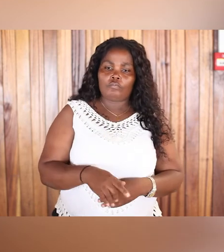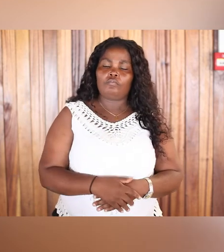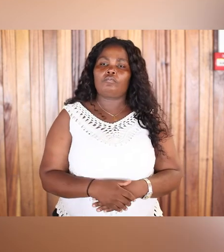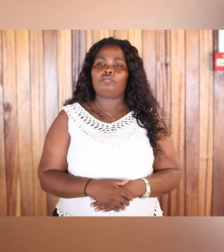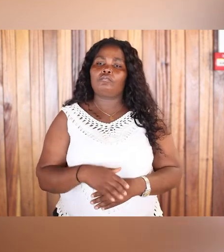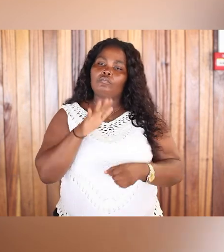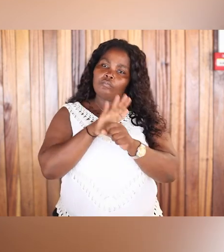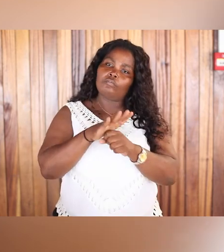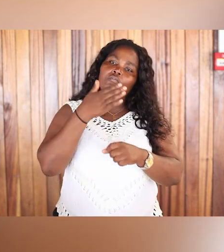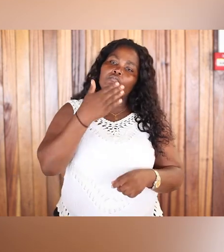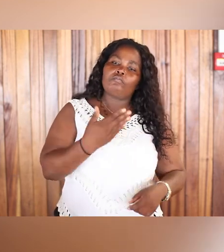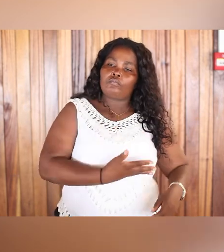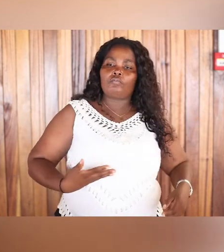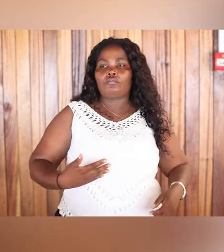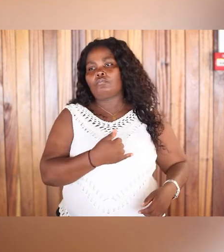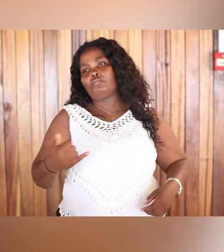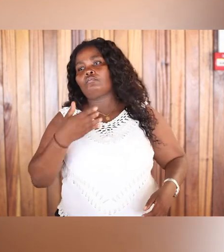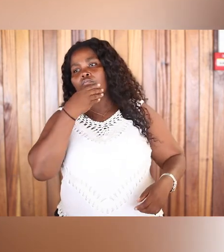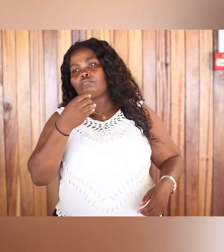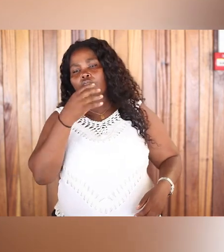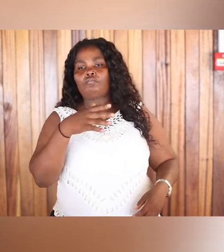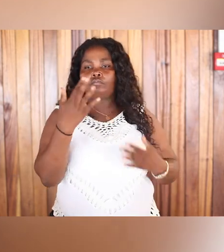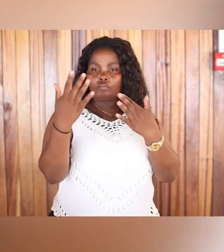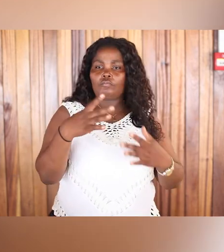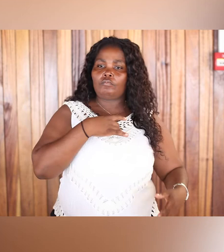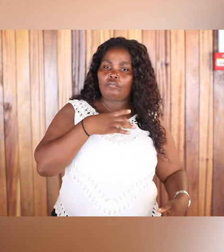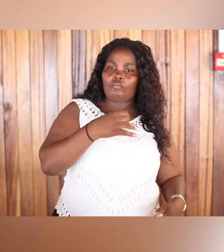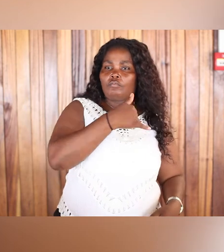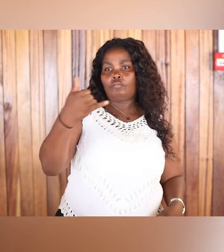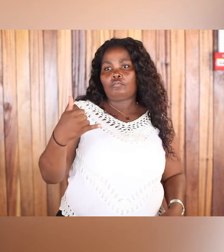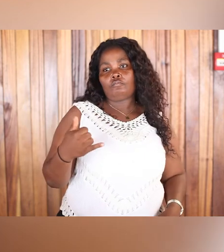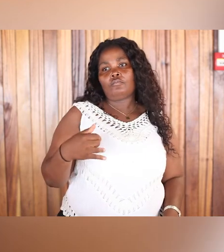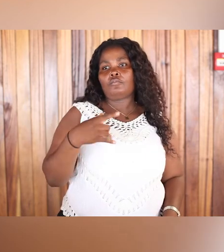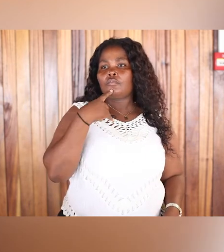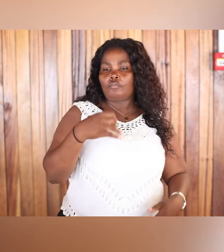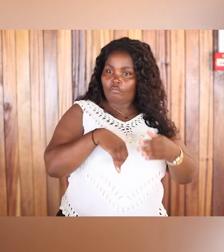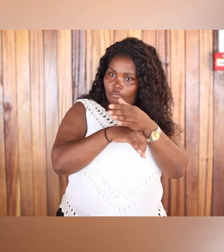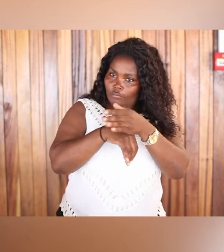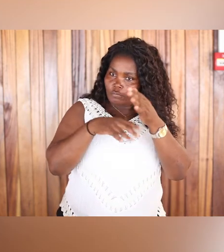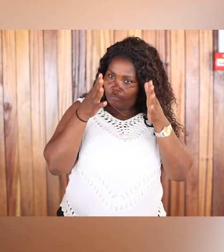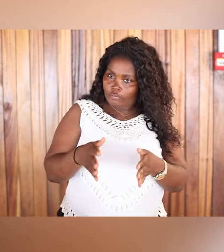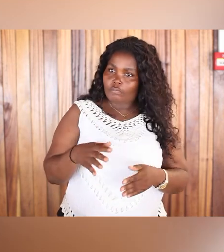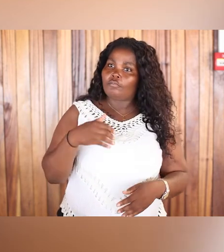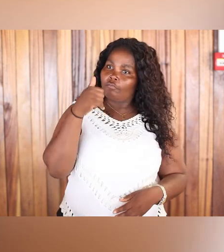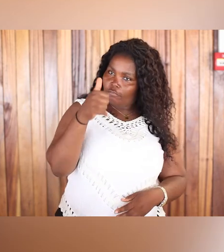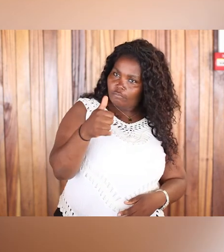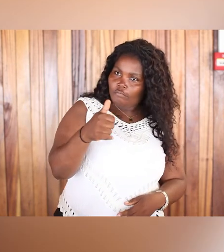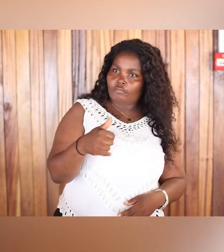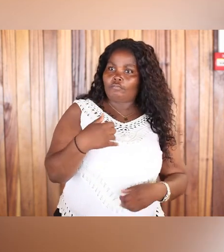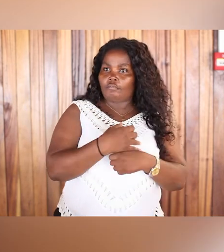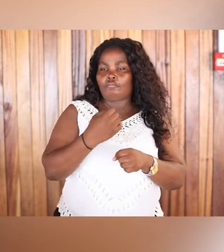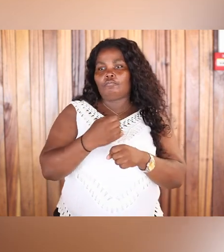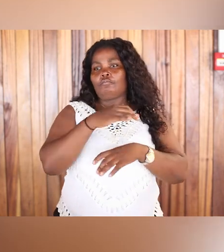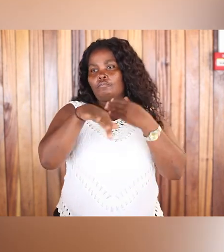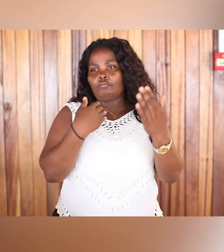Muchas gracias, chicas y chicos. Espero les haya gustado. Y a hacer deporte. Que viene bien. Nos viene a